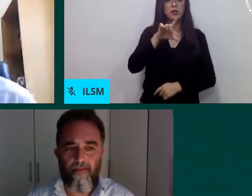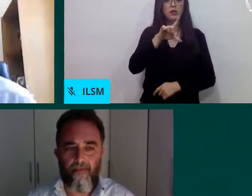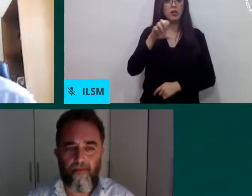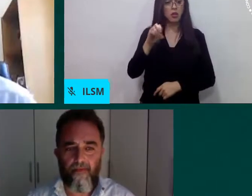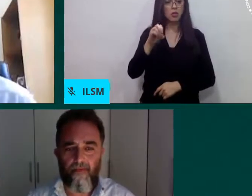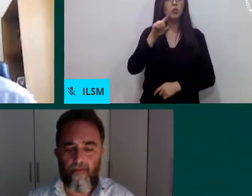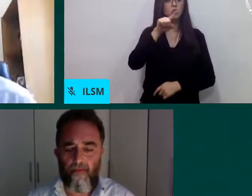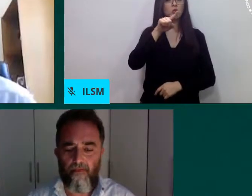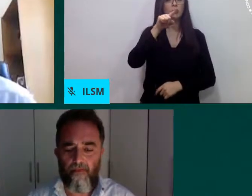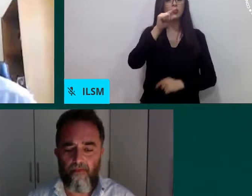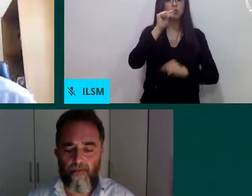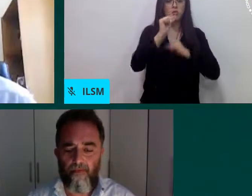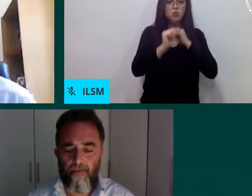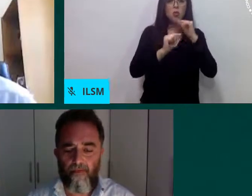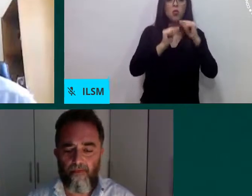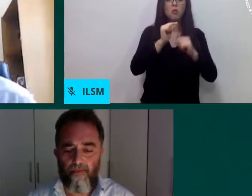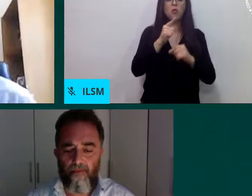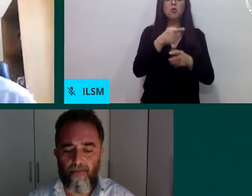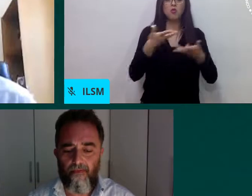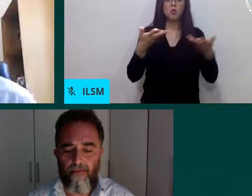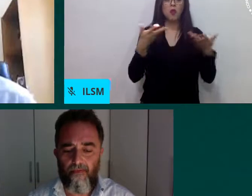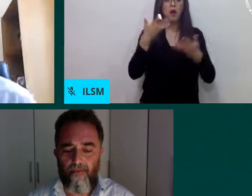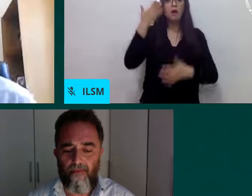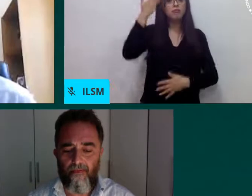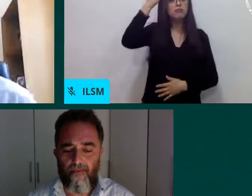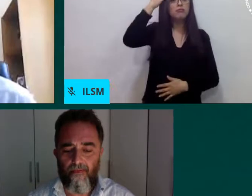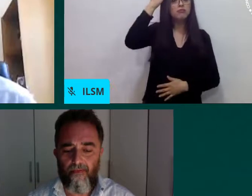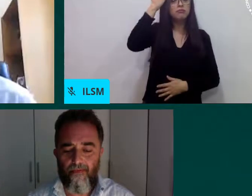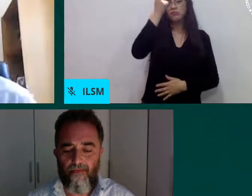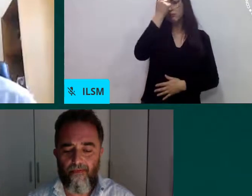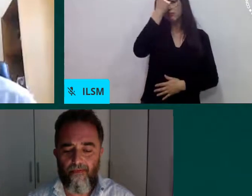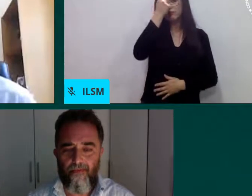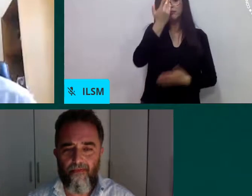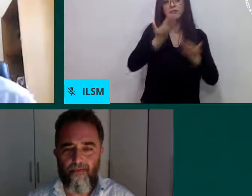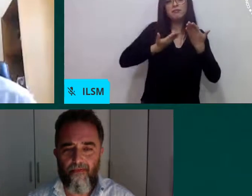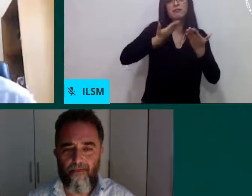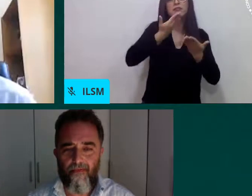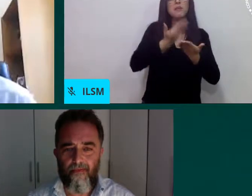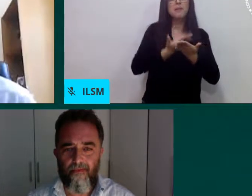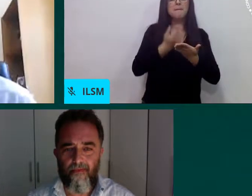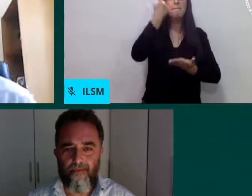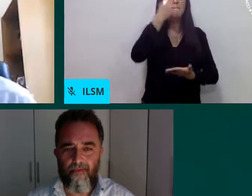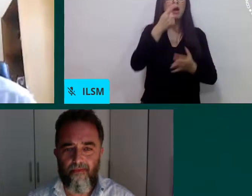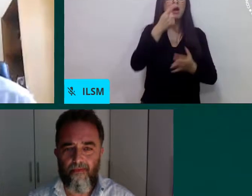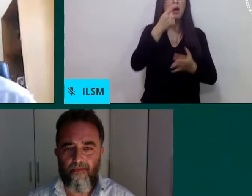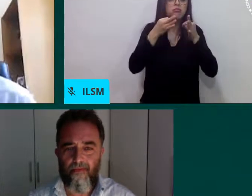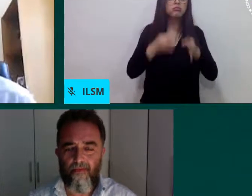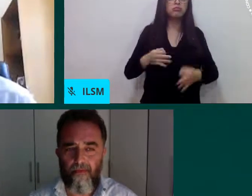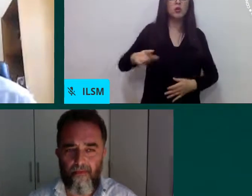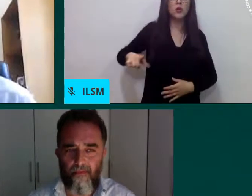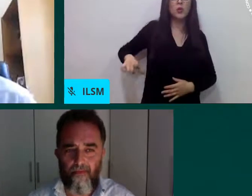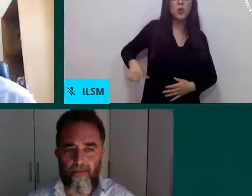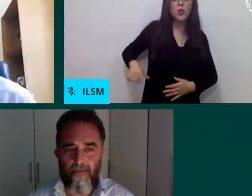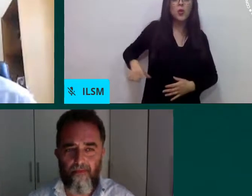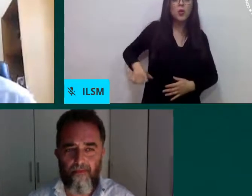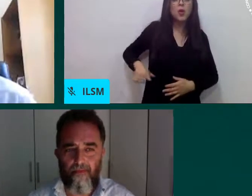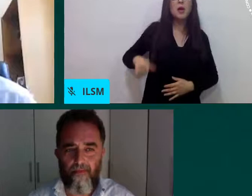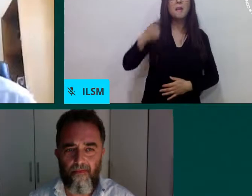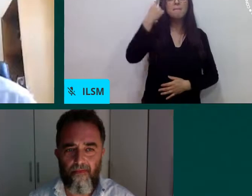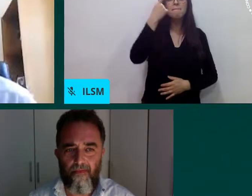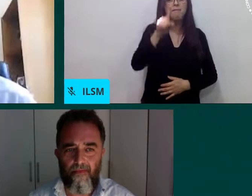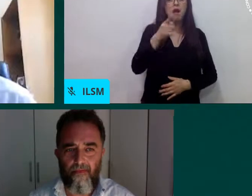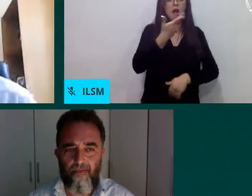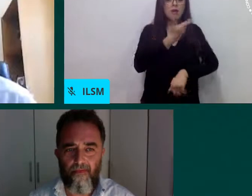iniciativas para mejorar la gobernabilidad, la gobernanza de la migración y el papel que pueden jugar las